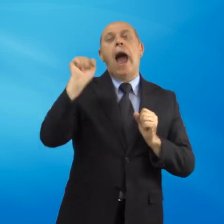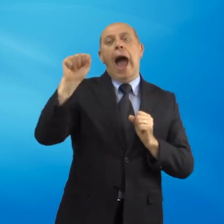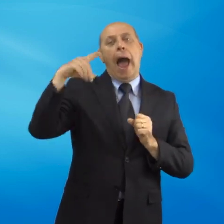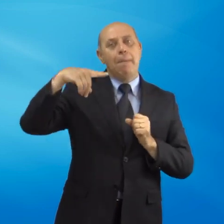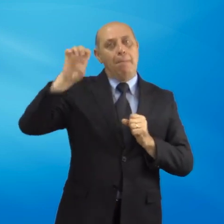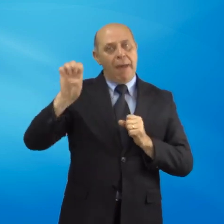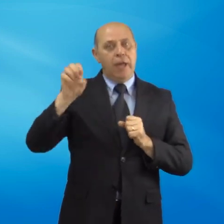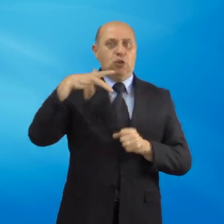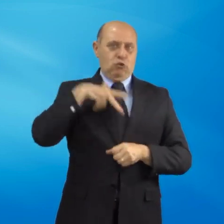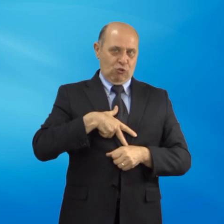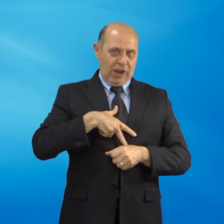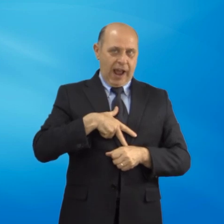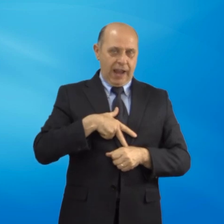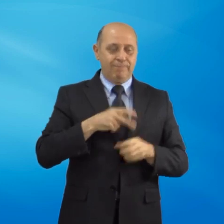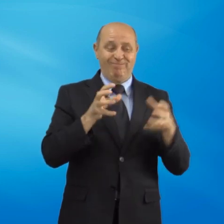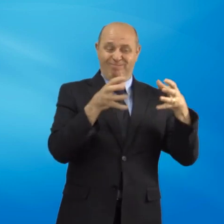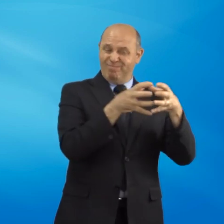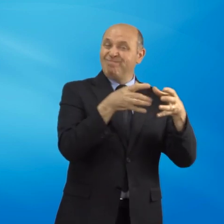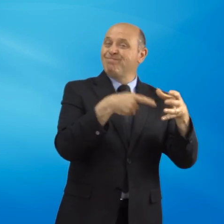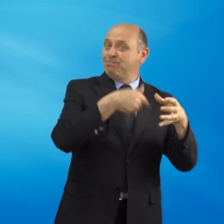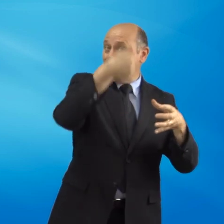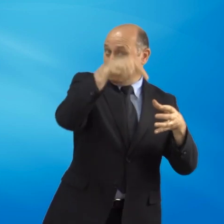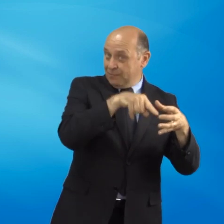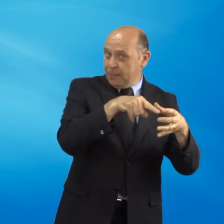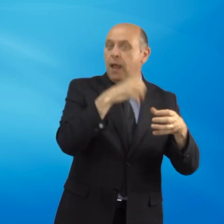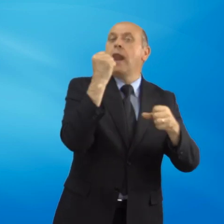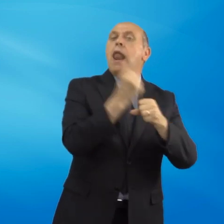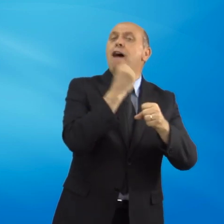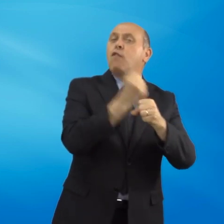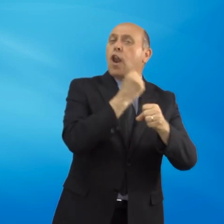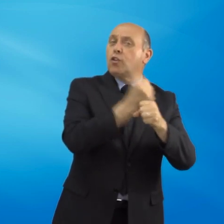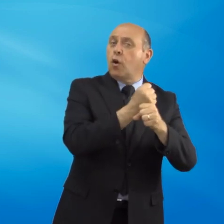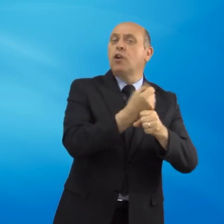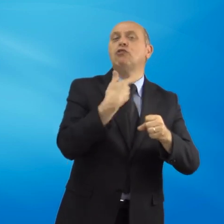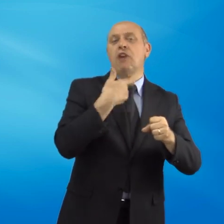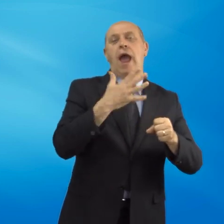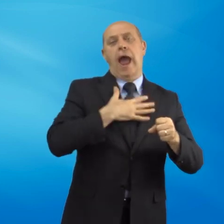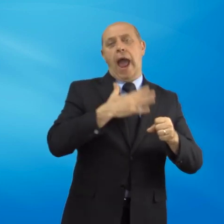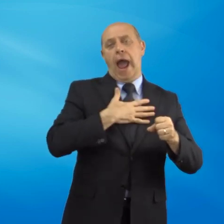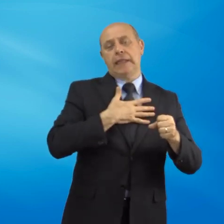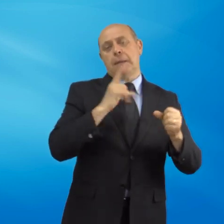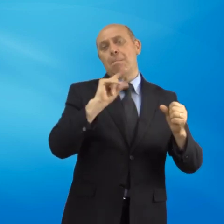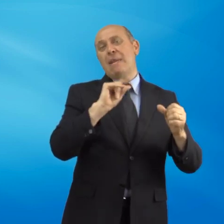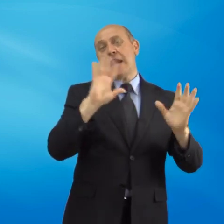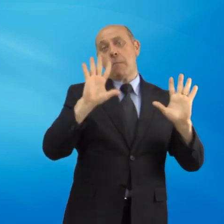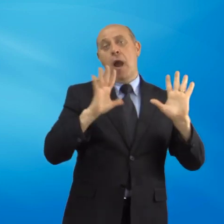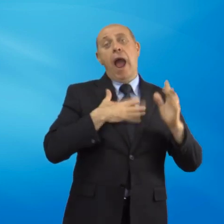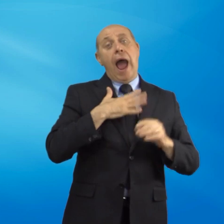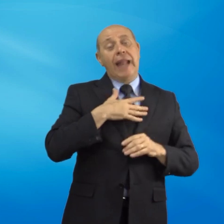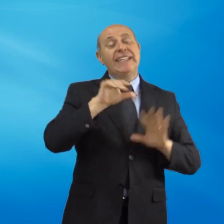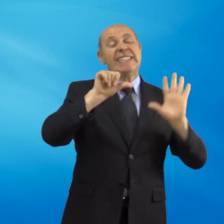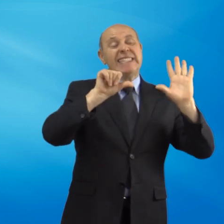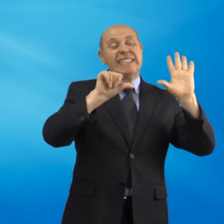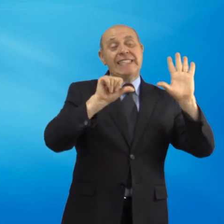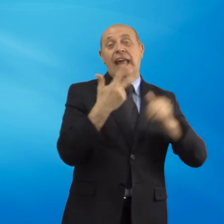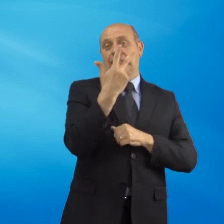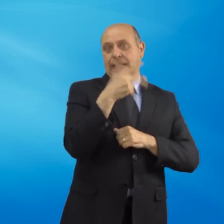lavoratori con età anagrafica minima di 63 anni e anzianità